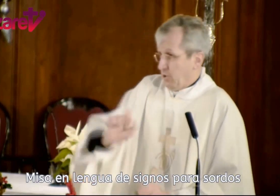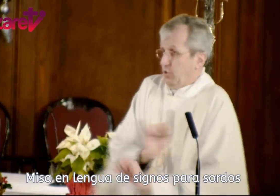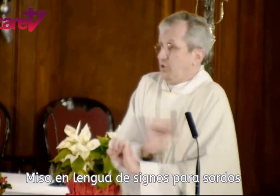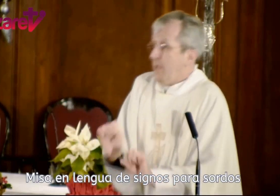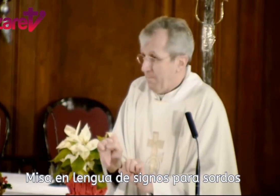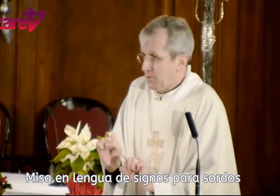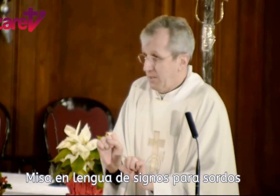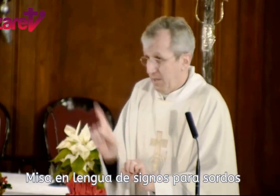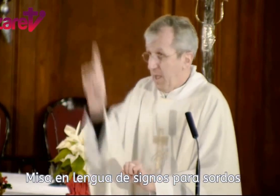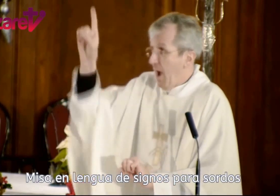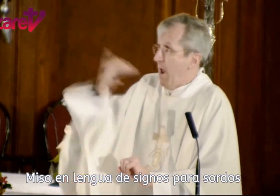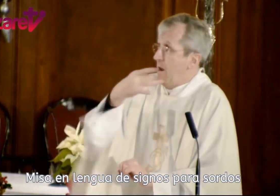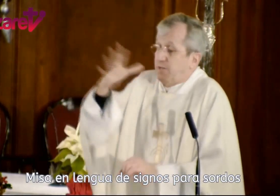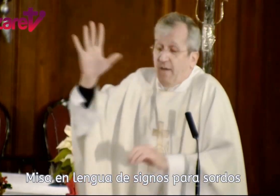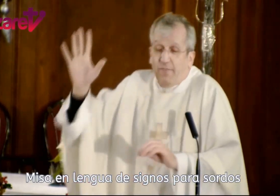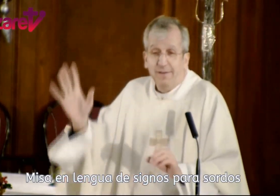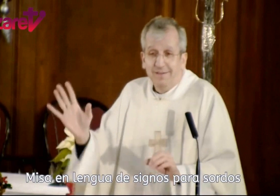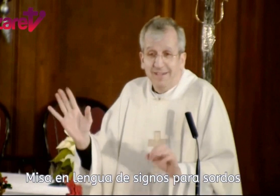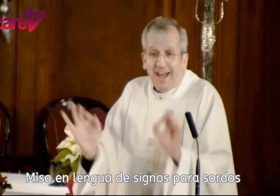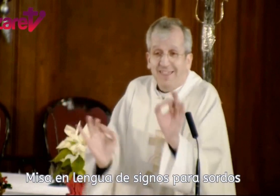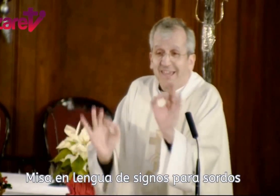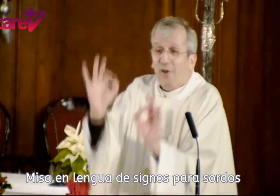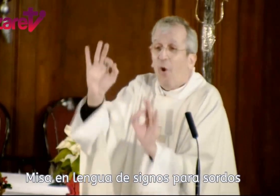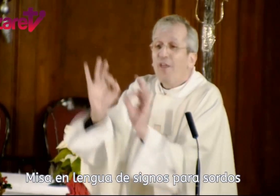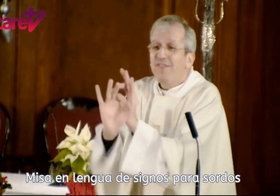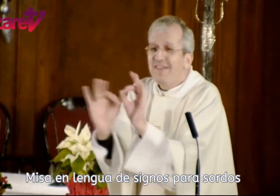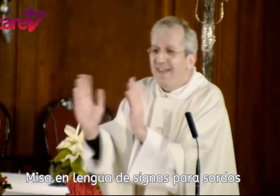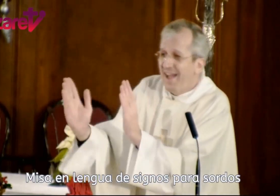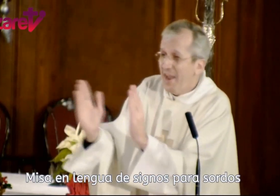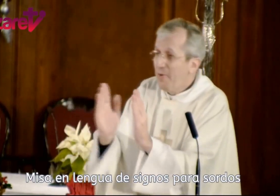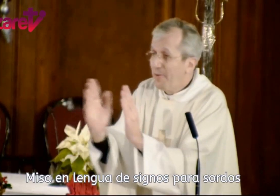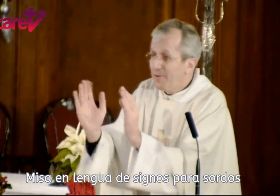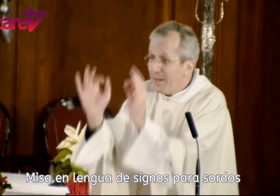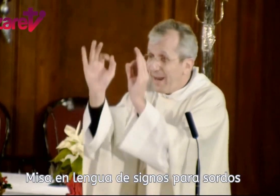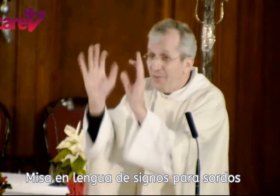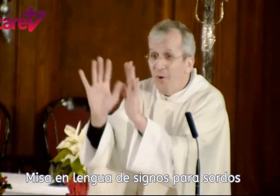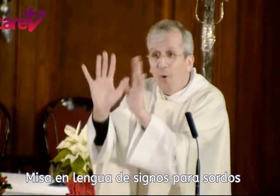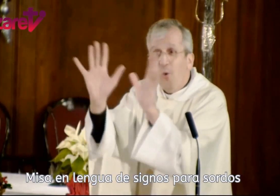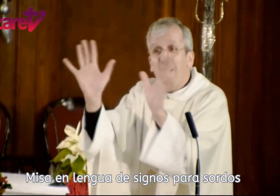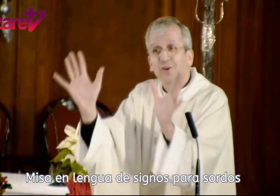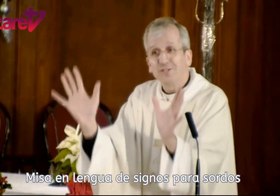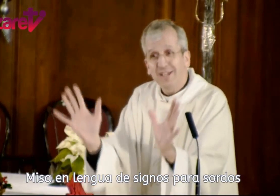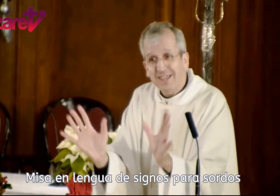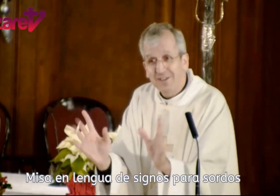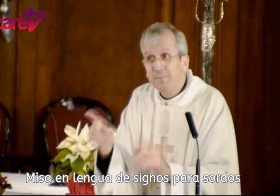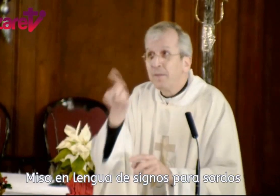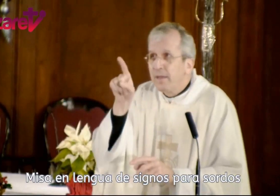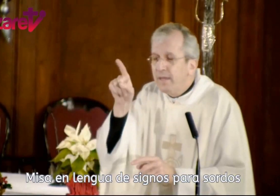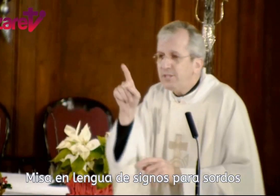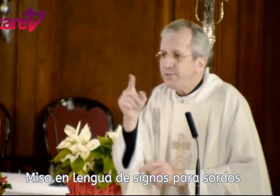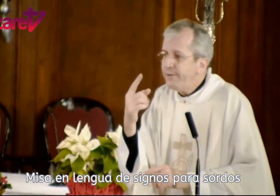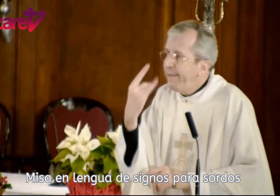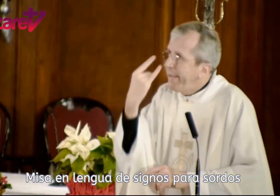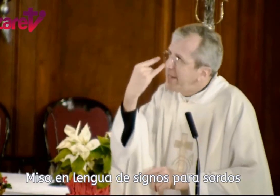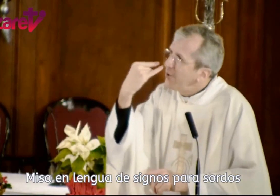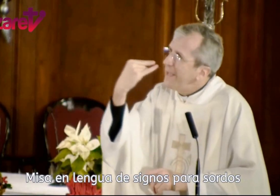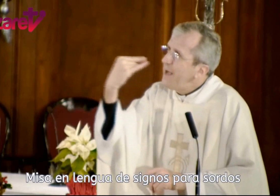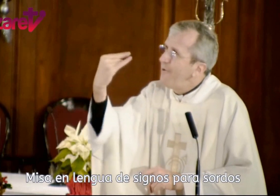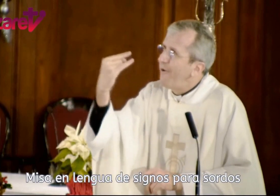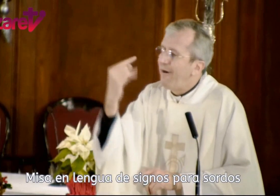nosotros es imposible, a él es fácil, hace que coincida en un momento determinado una constelación y eso es lo que llamó